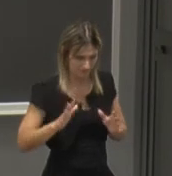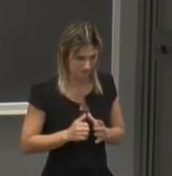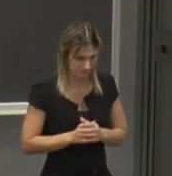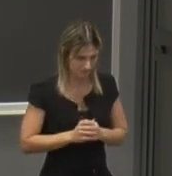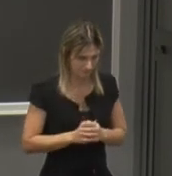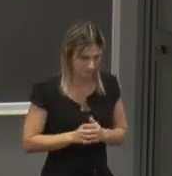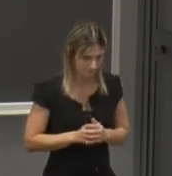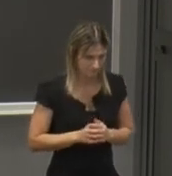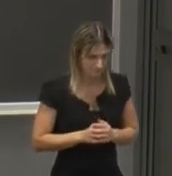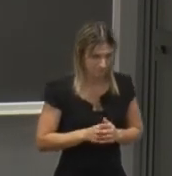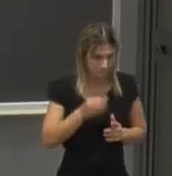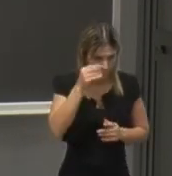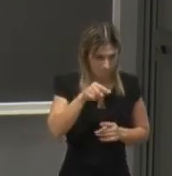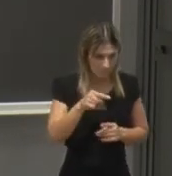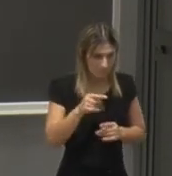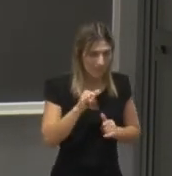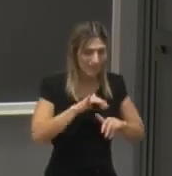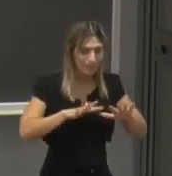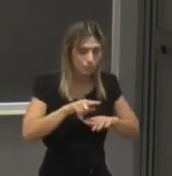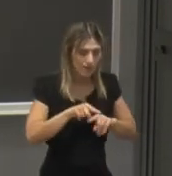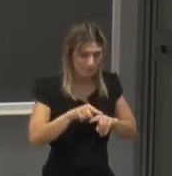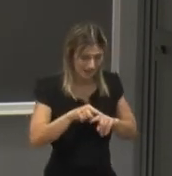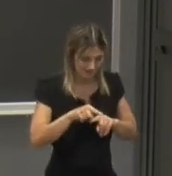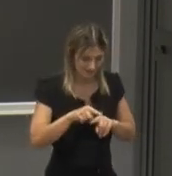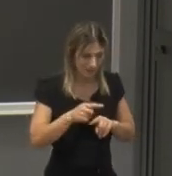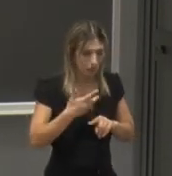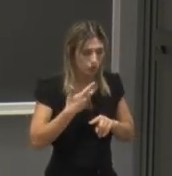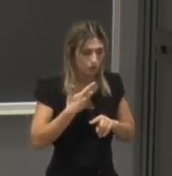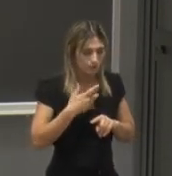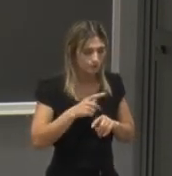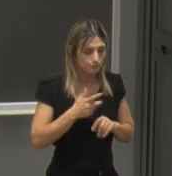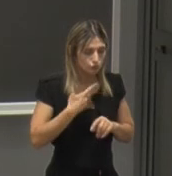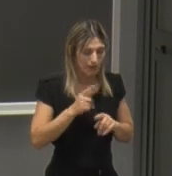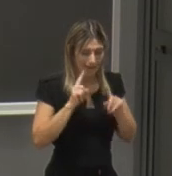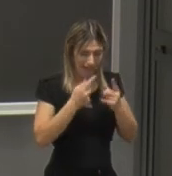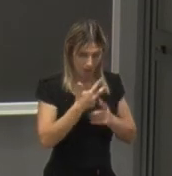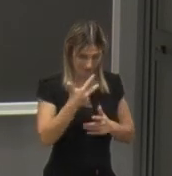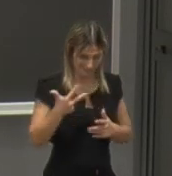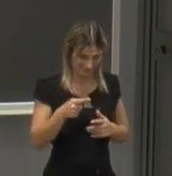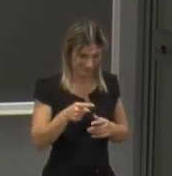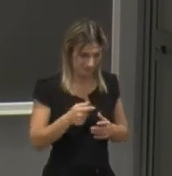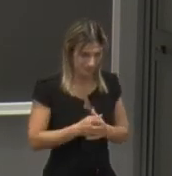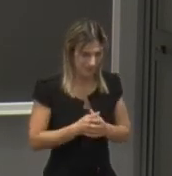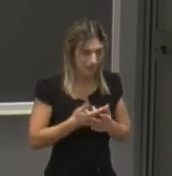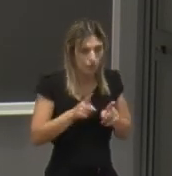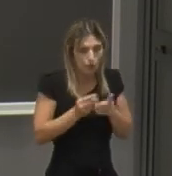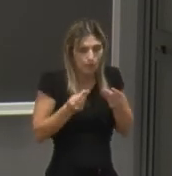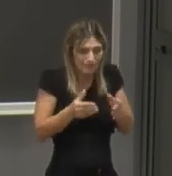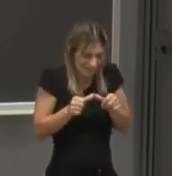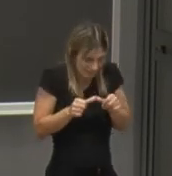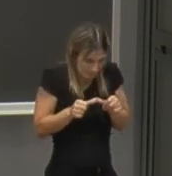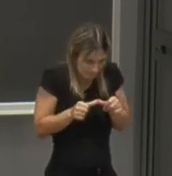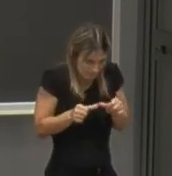nel caso dell'informatica abbiamo un percorso di laurea triennale che ovviamente getta le basi